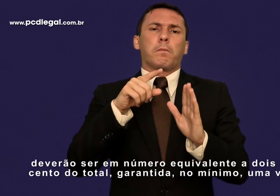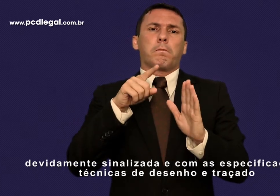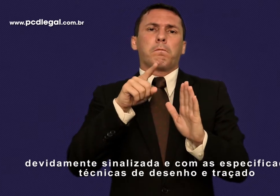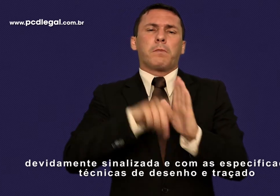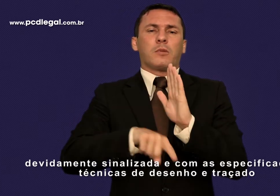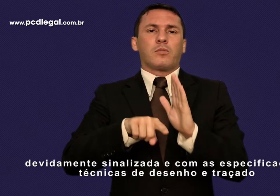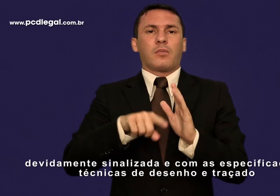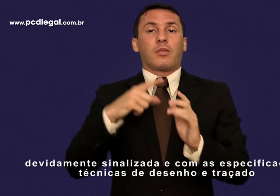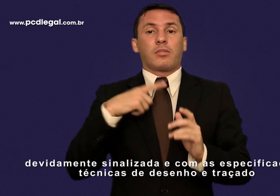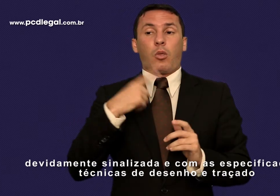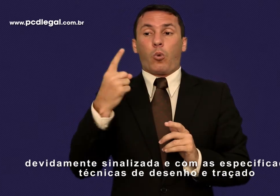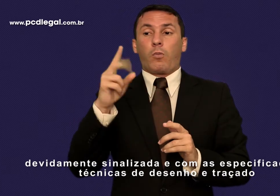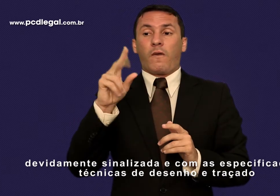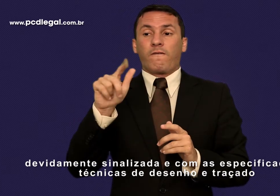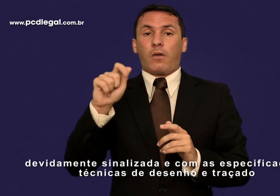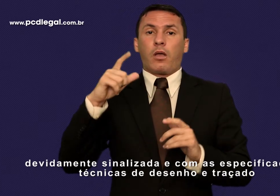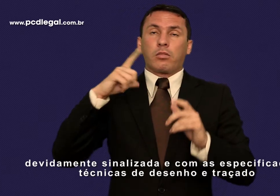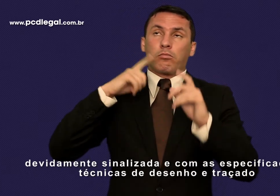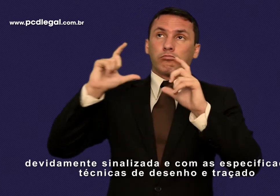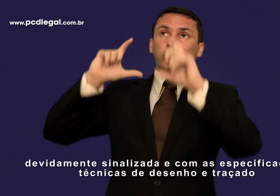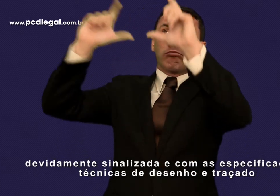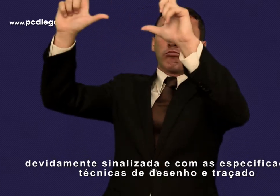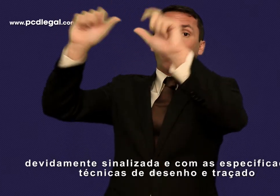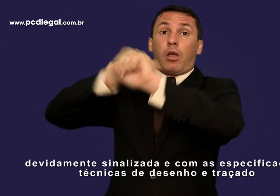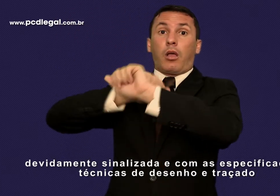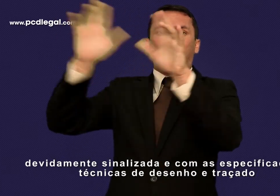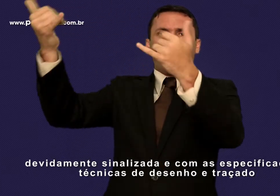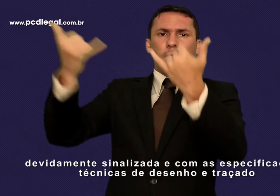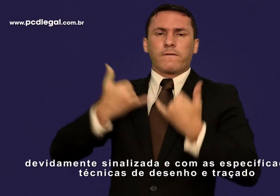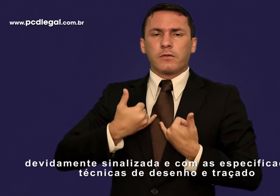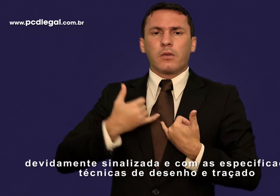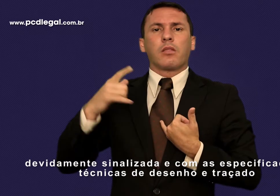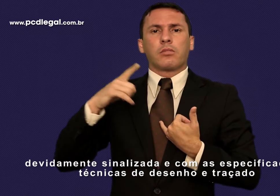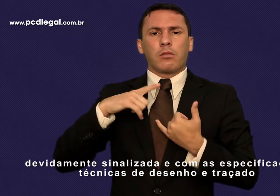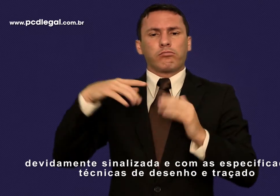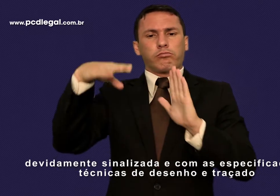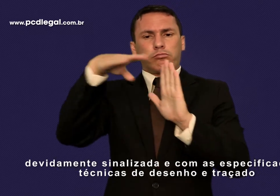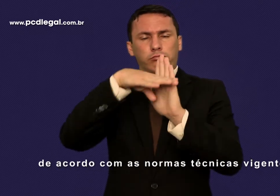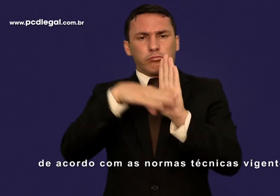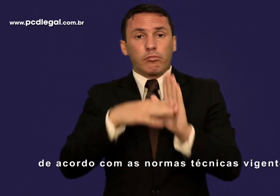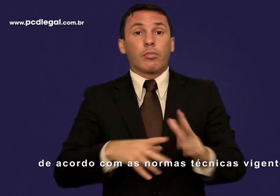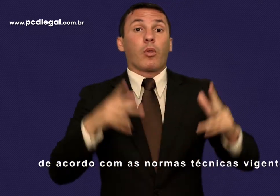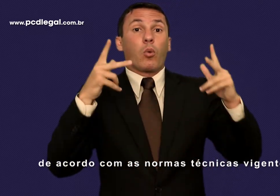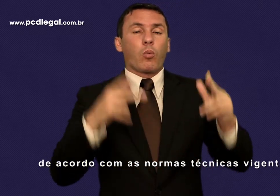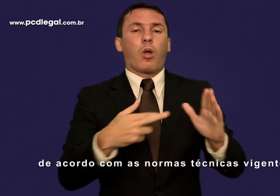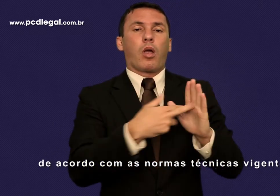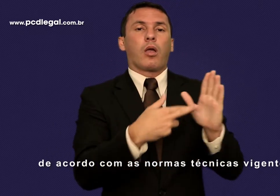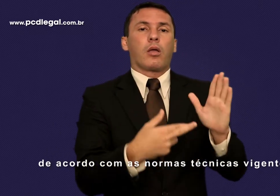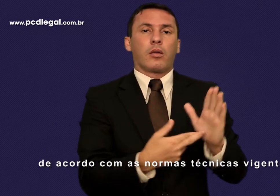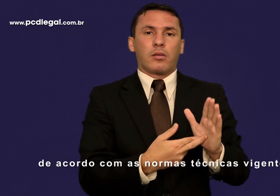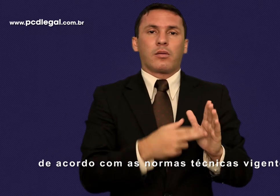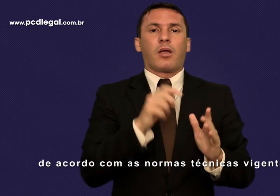devidamente sinalizada e com as especificações técnicas de desenho e traçado de acordo com as normas técnicas vigentes.